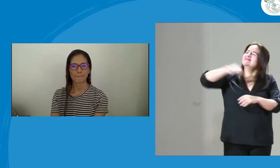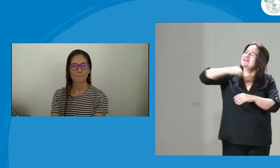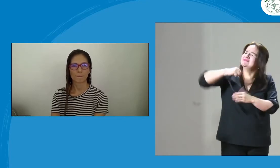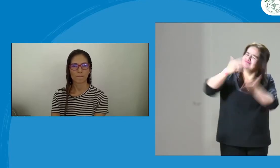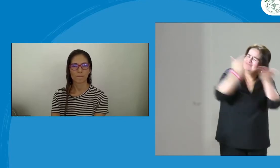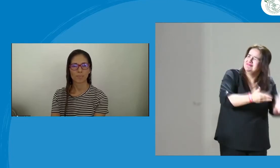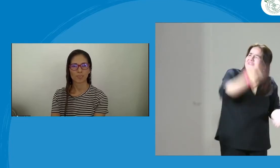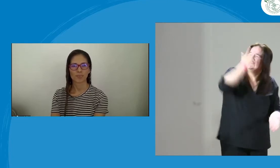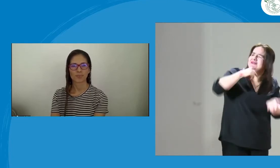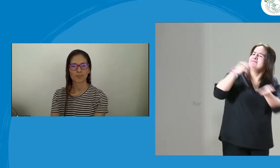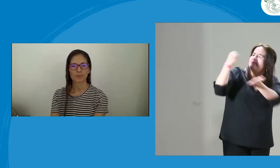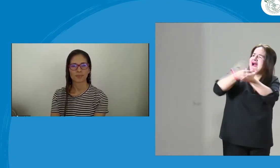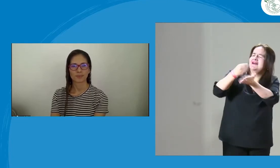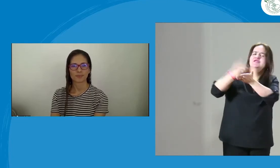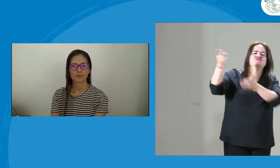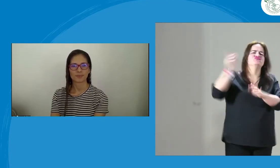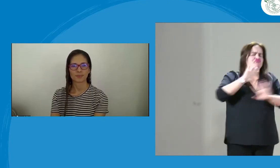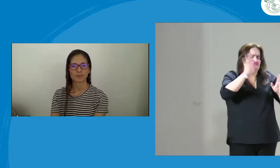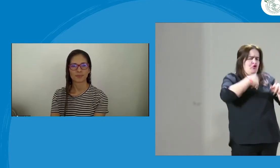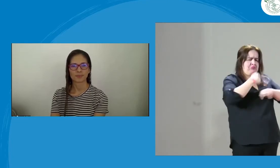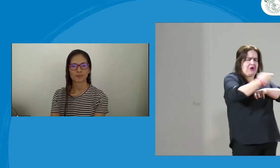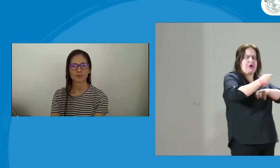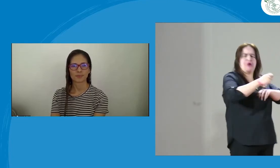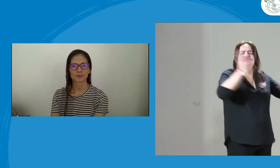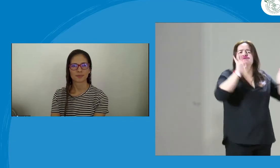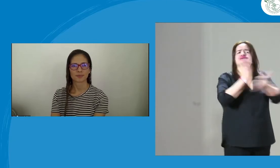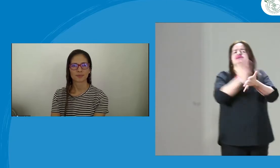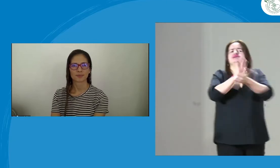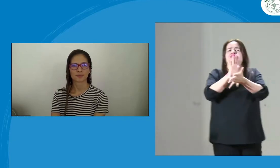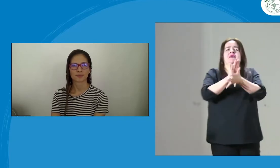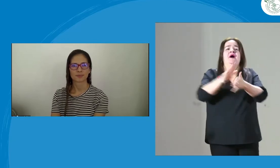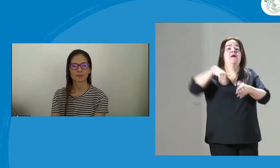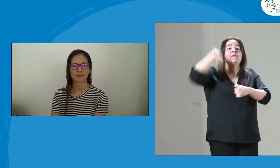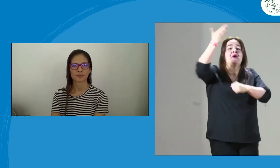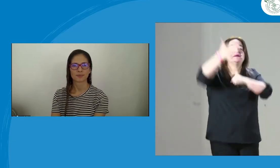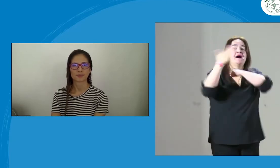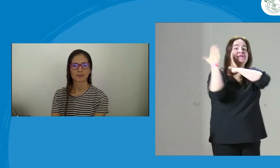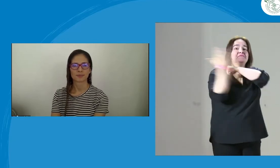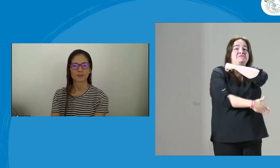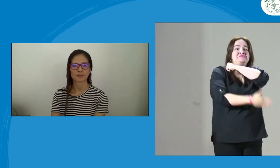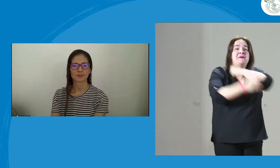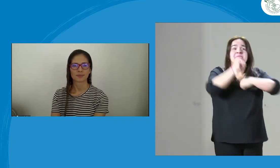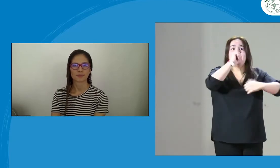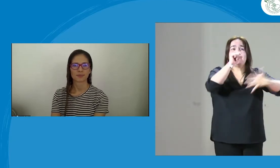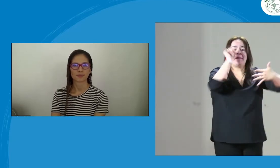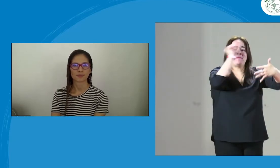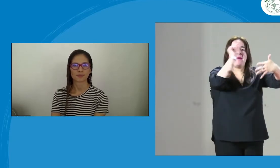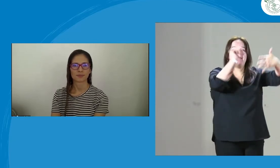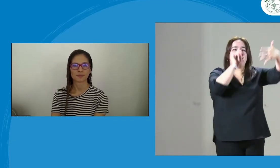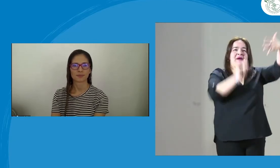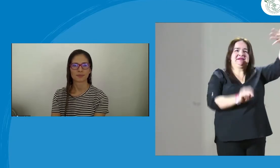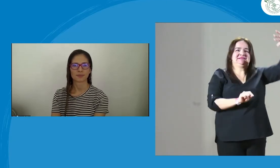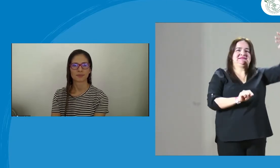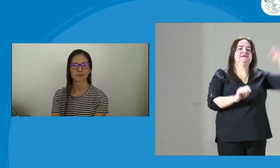que responder por él, pero es que son los derechos de mis hijos, necesito la manutención de mis niños. Entonces, ya se tienen unas